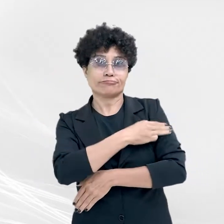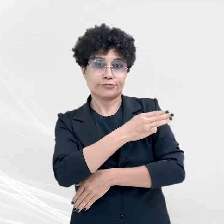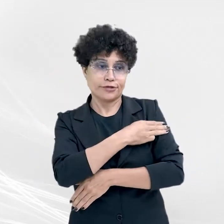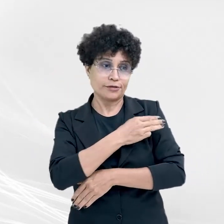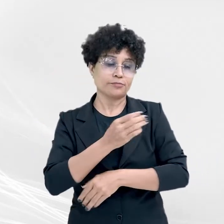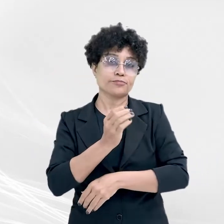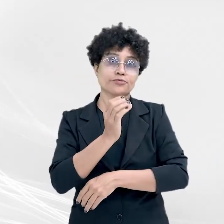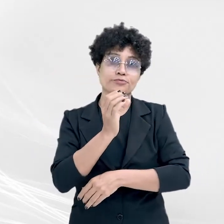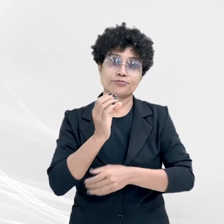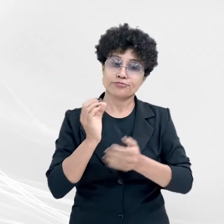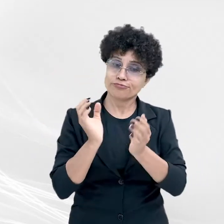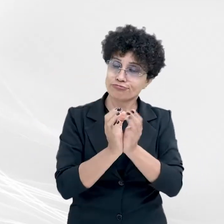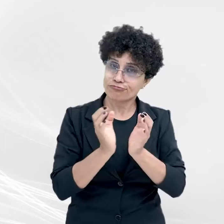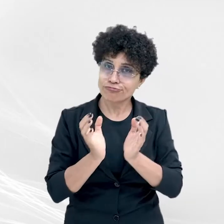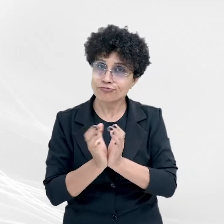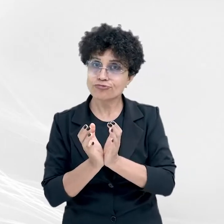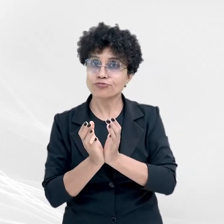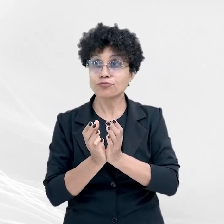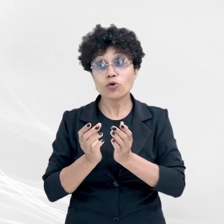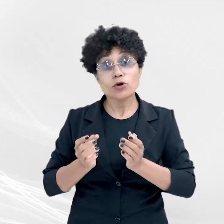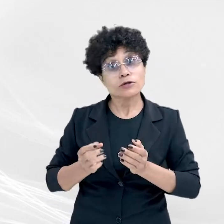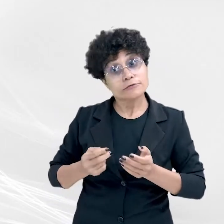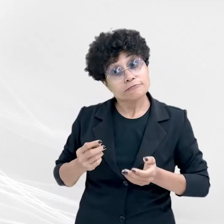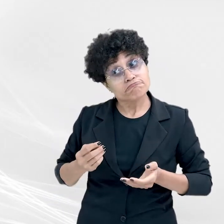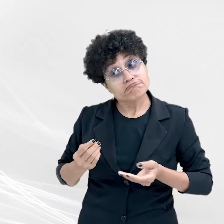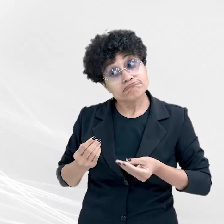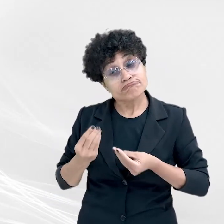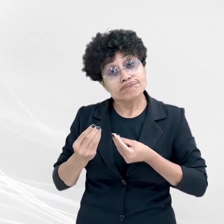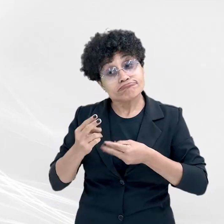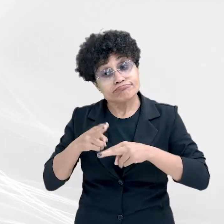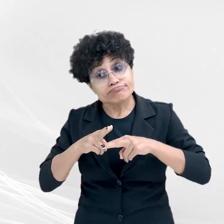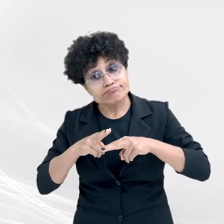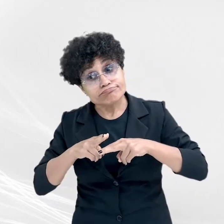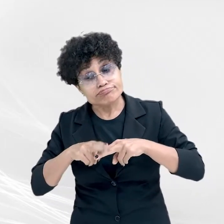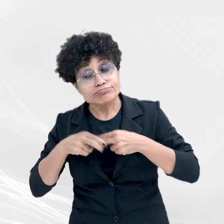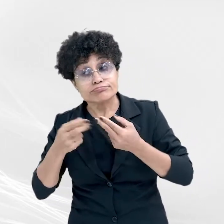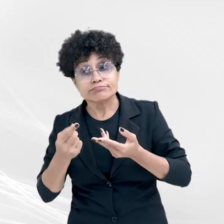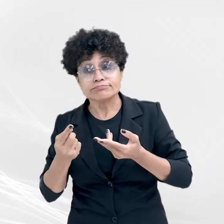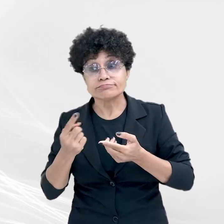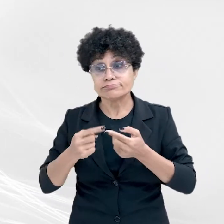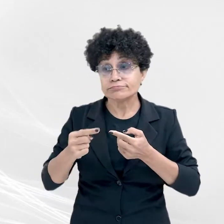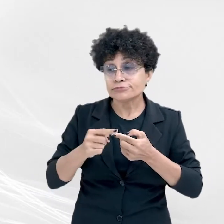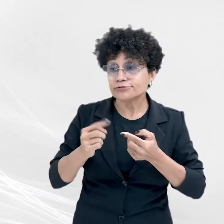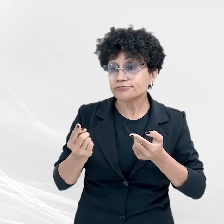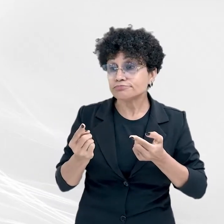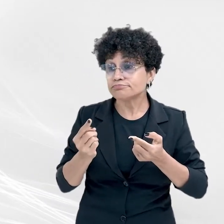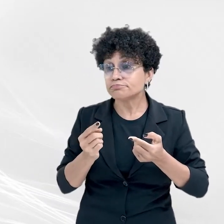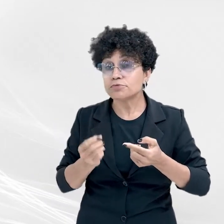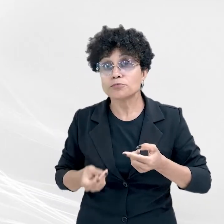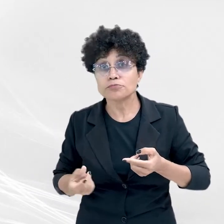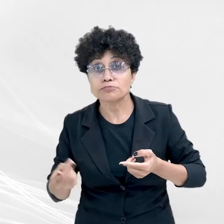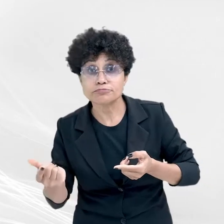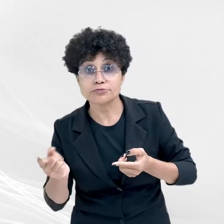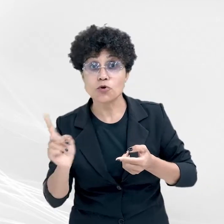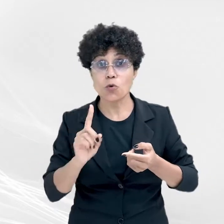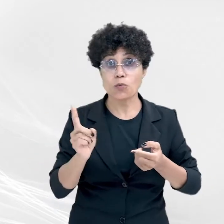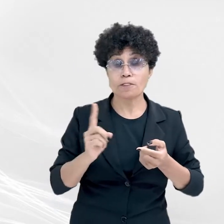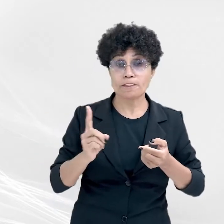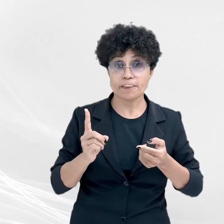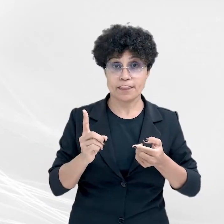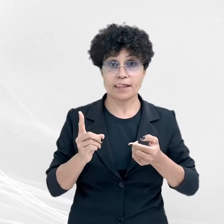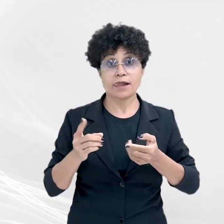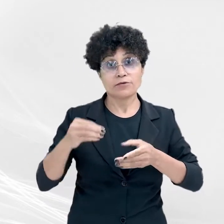do vitaliciamento, ou não, dos novos integrantes da instituição. O término do estágio